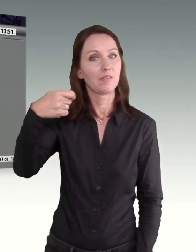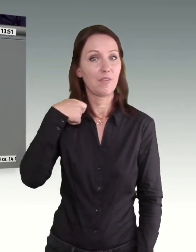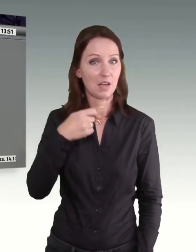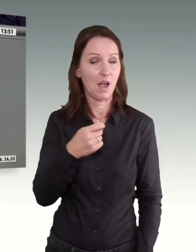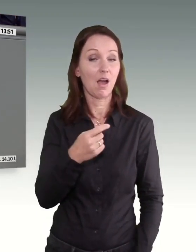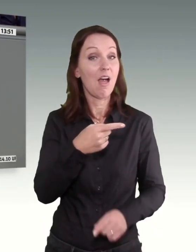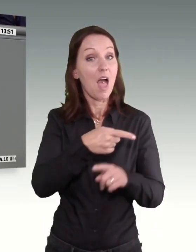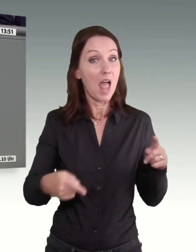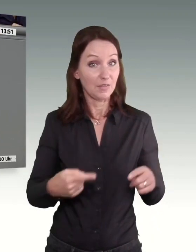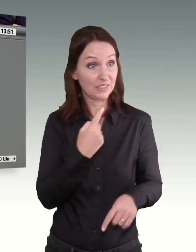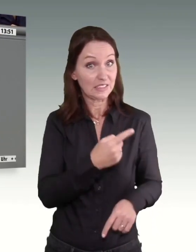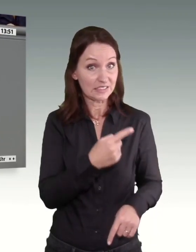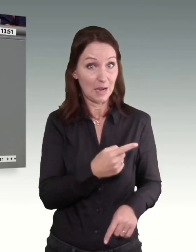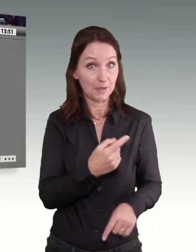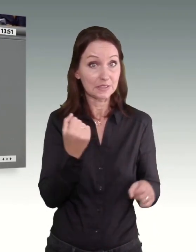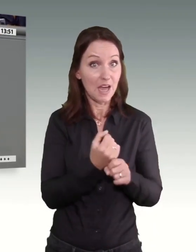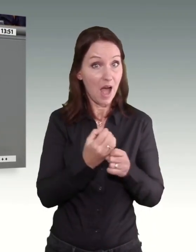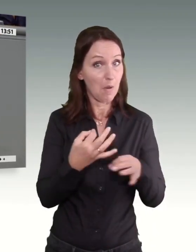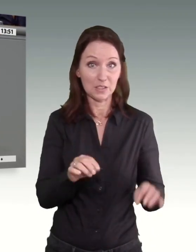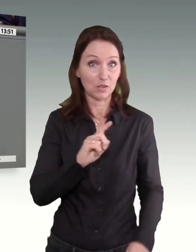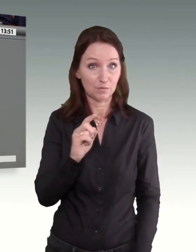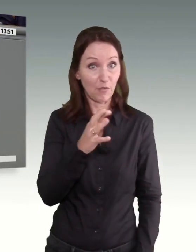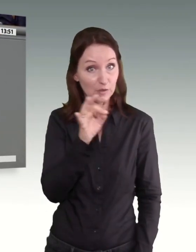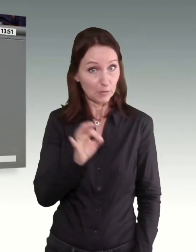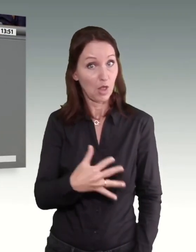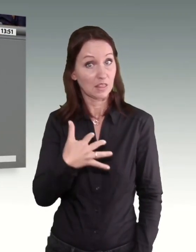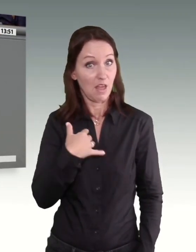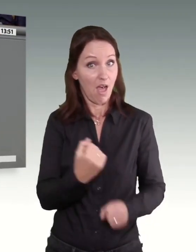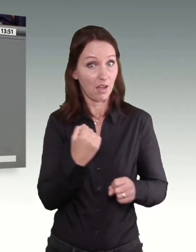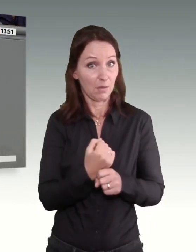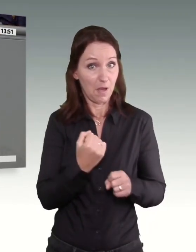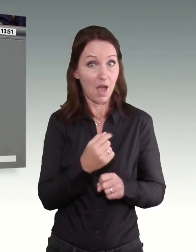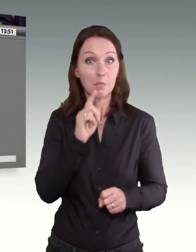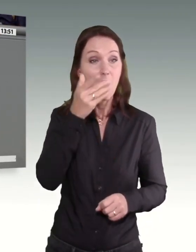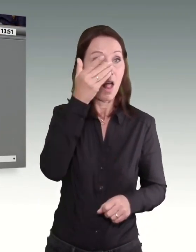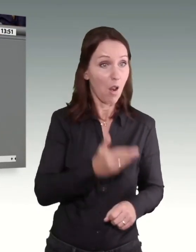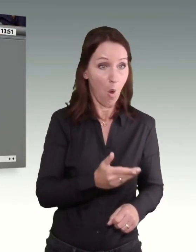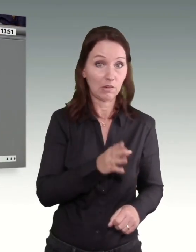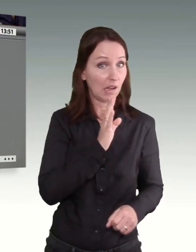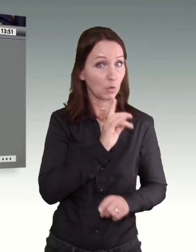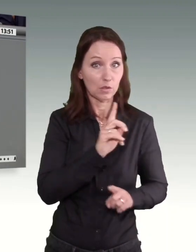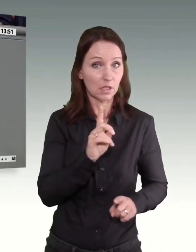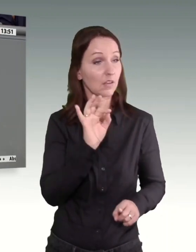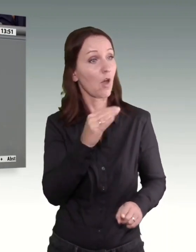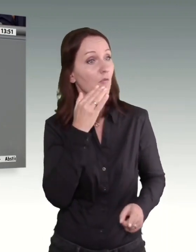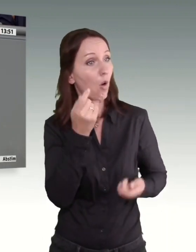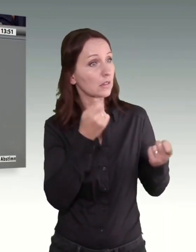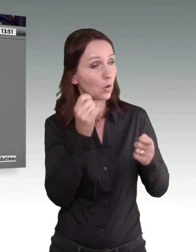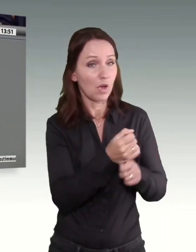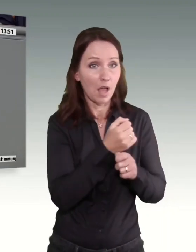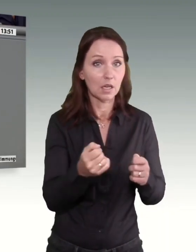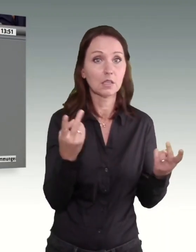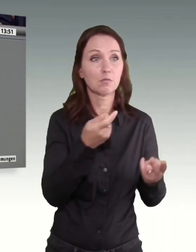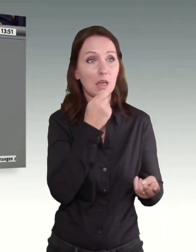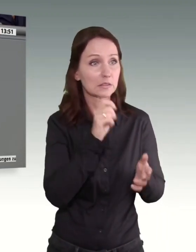unserem Land in Vollzeit und müssen ihren Lohn mit dem Bürgergeld aufstocken, um ihre Wohnungen bezahlen zu können oder am Ende des Monats